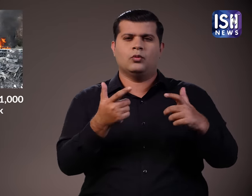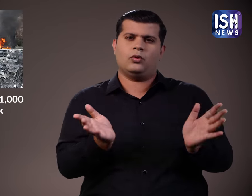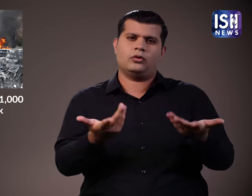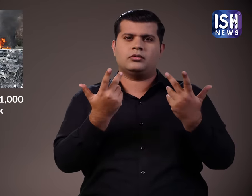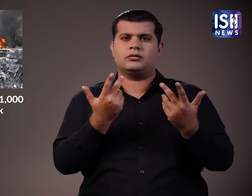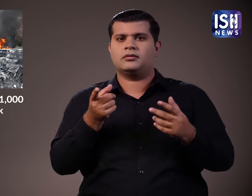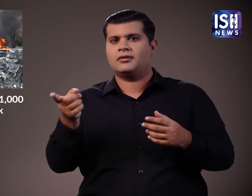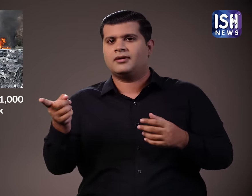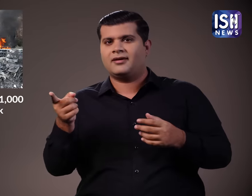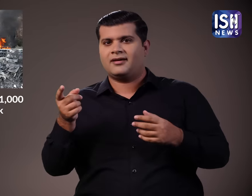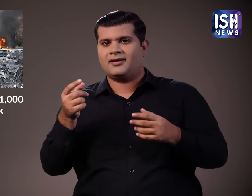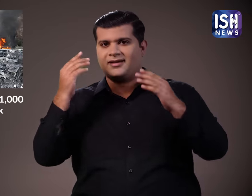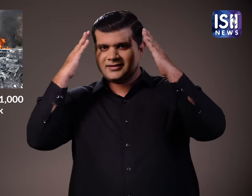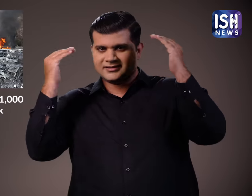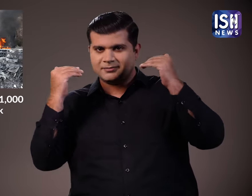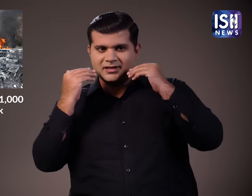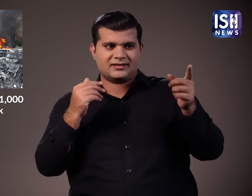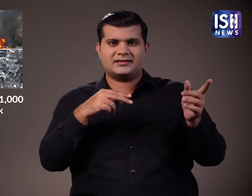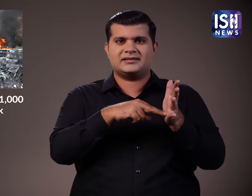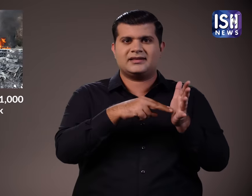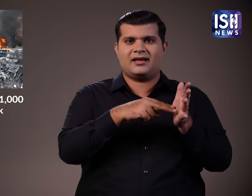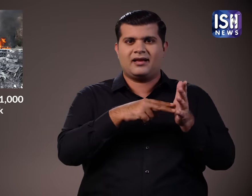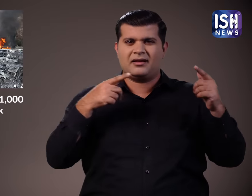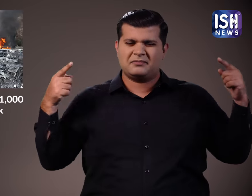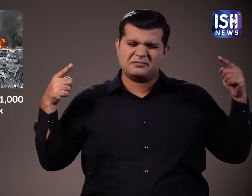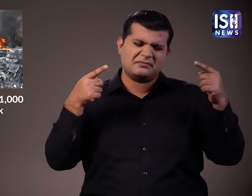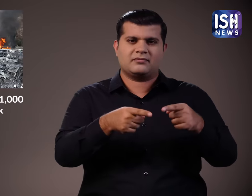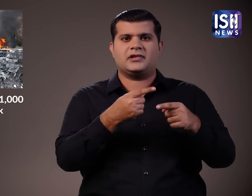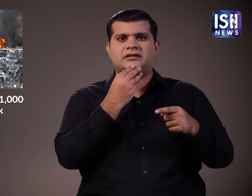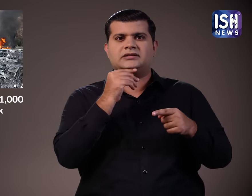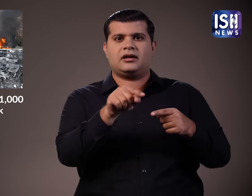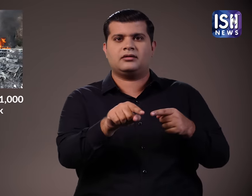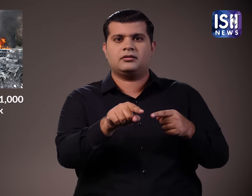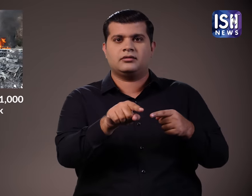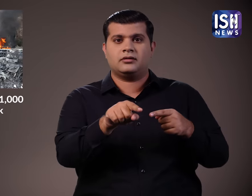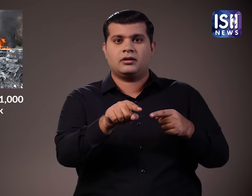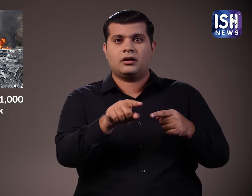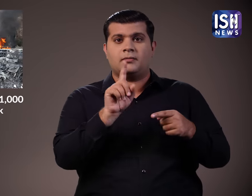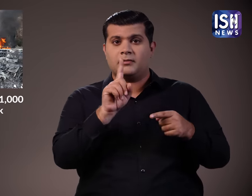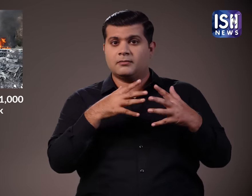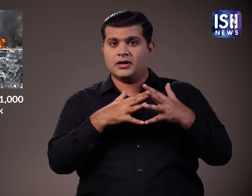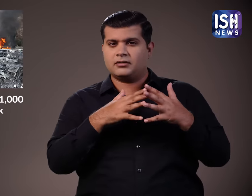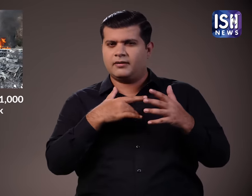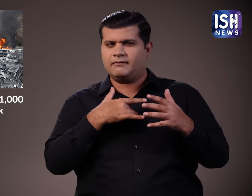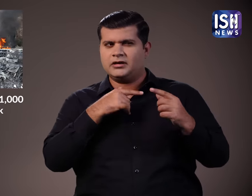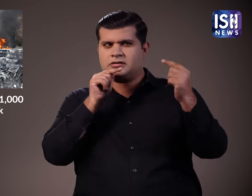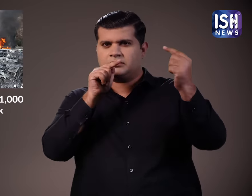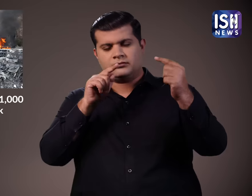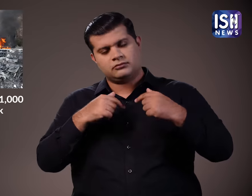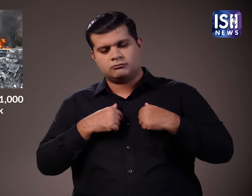मिस्रम और सीरिया को सोव्यत संग का समर्थन प्राप्त था। इस शक्ति को संतुलित करने के